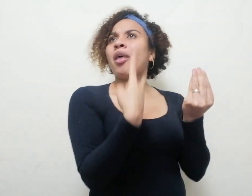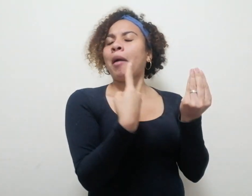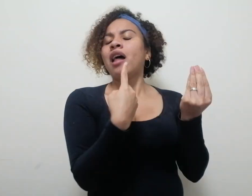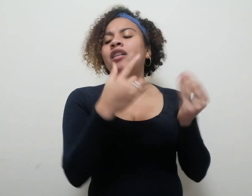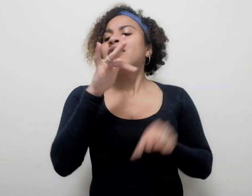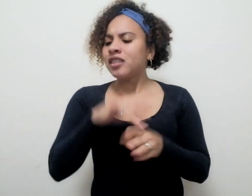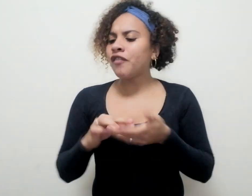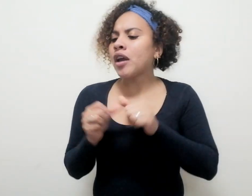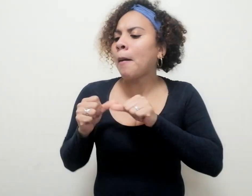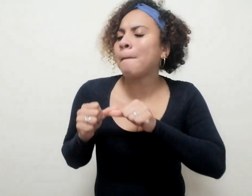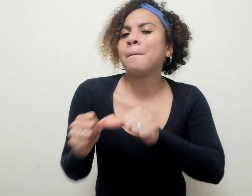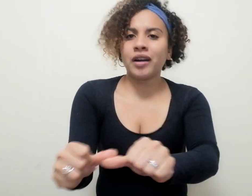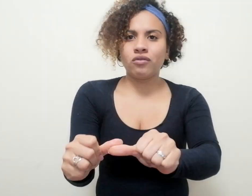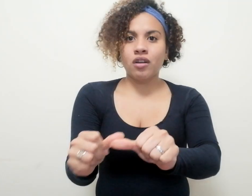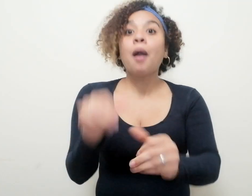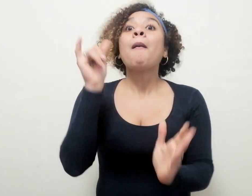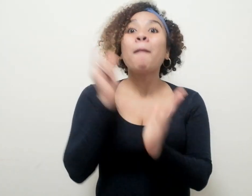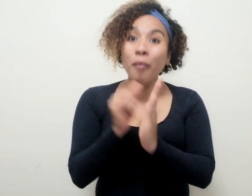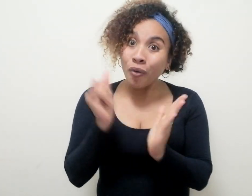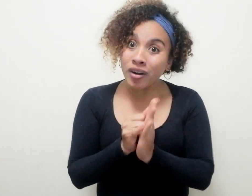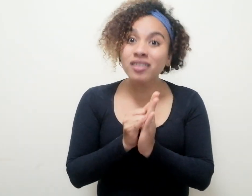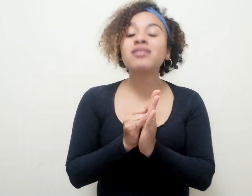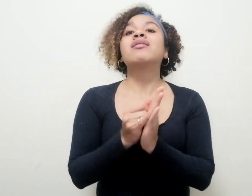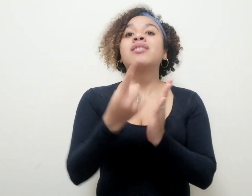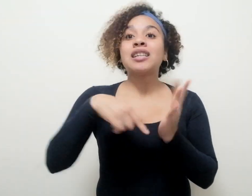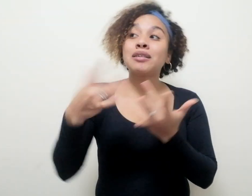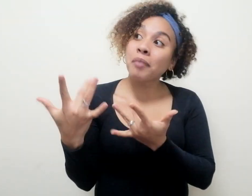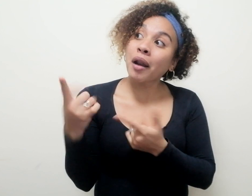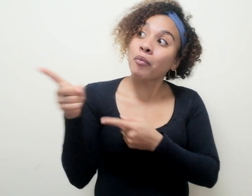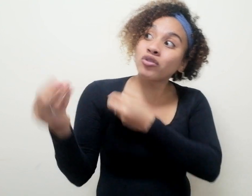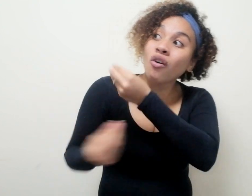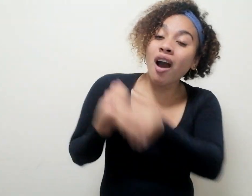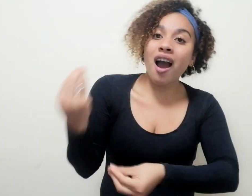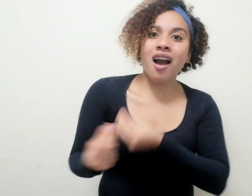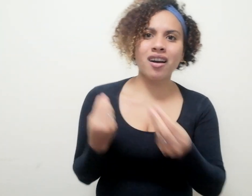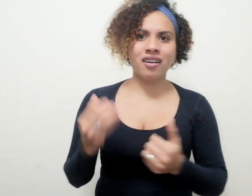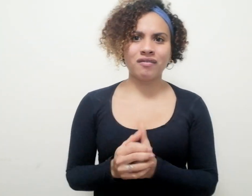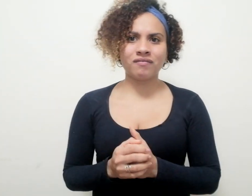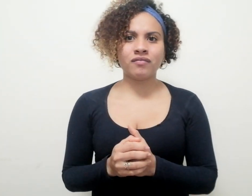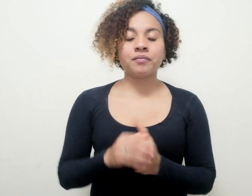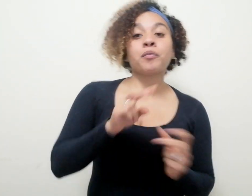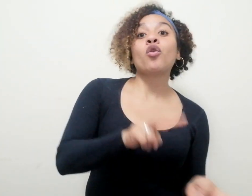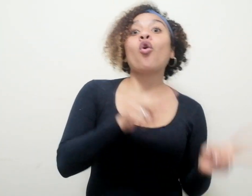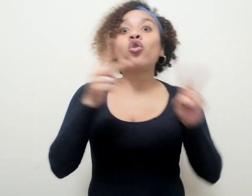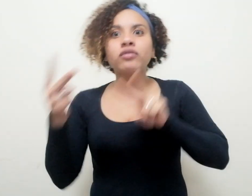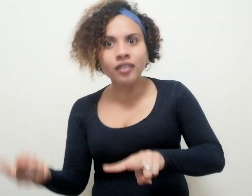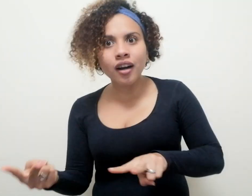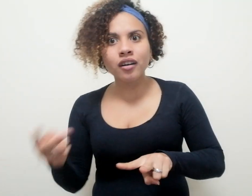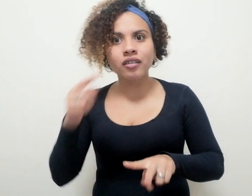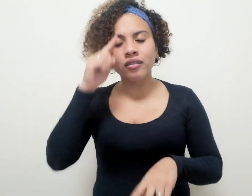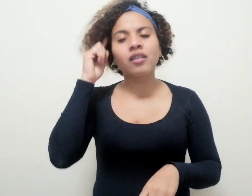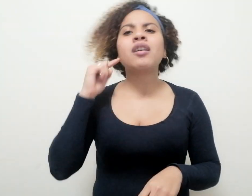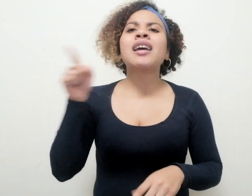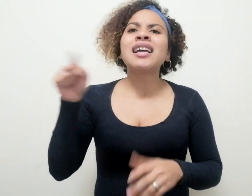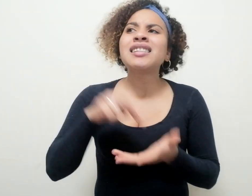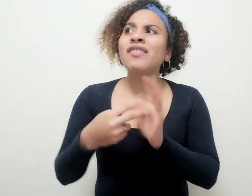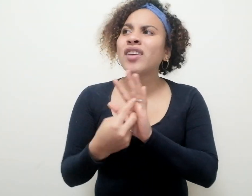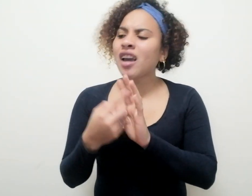o eso es lo que esperamos que ellos hagan. Lo contrario, contradice la fe en la